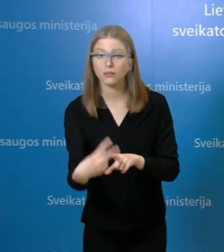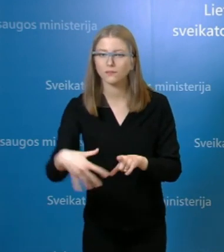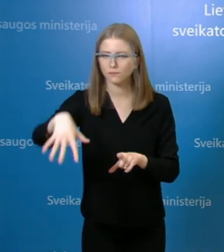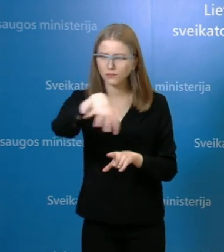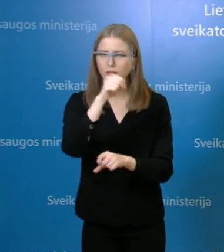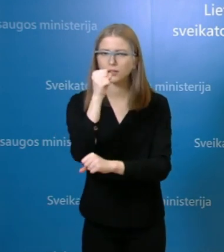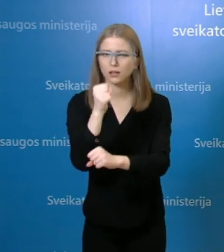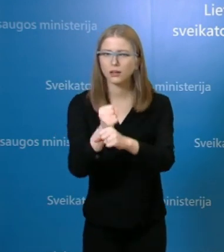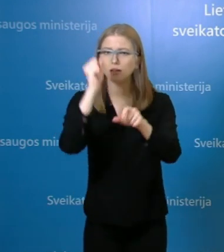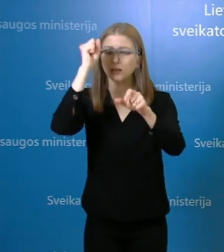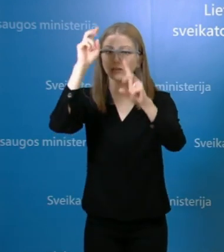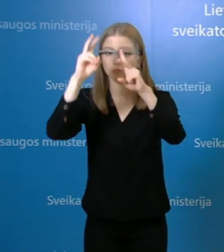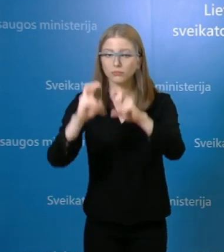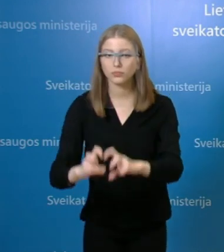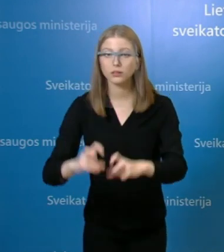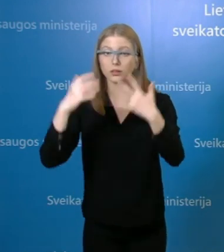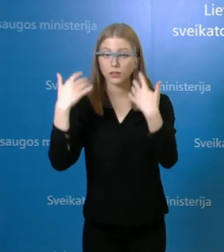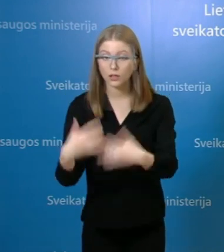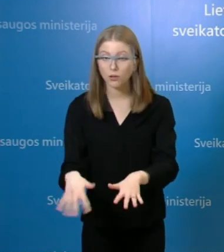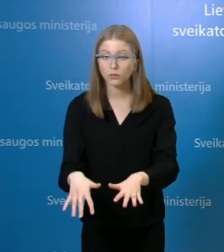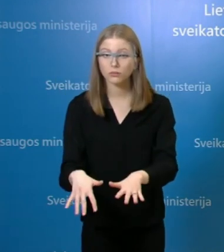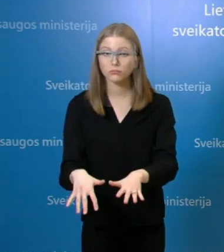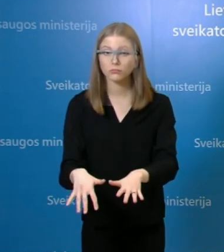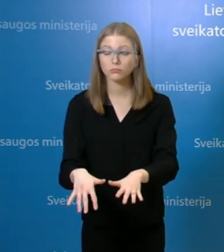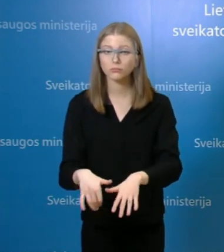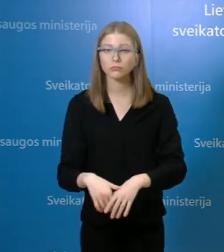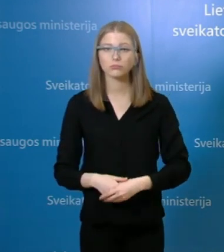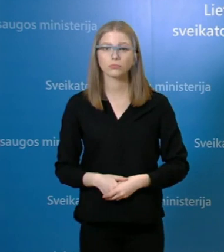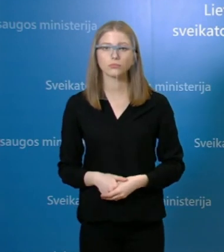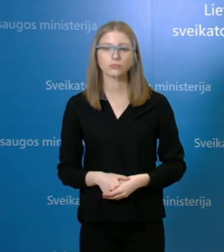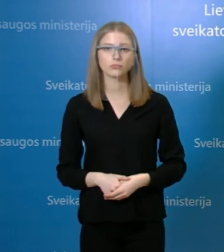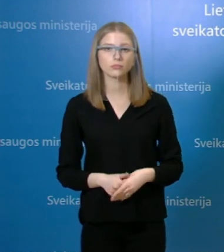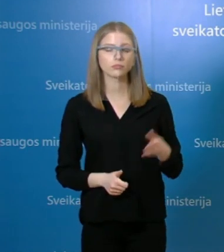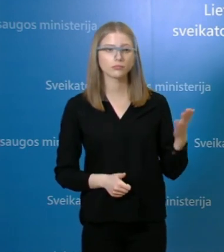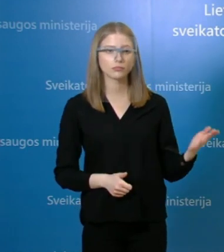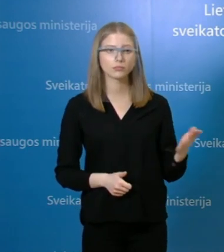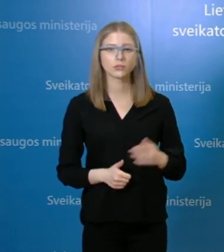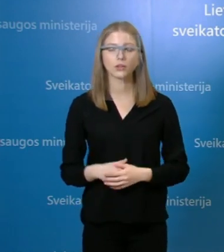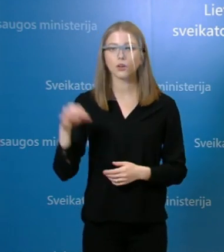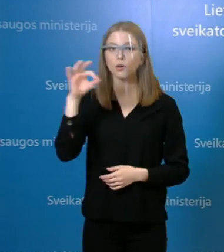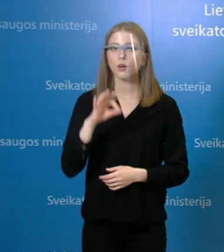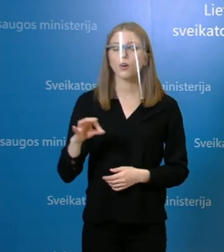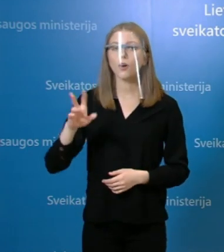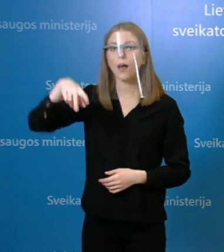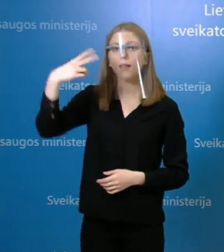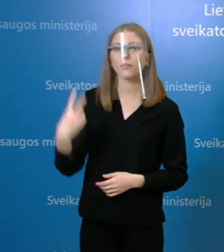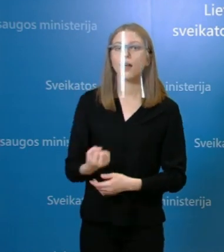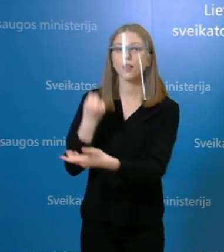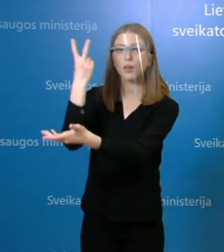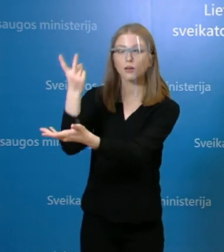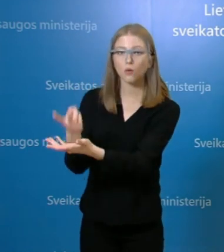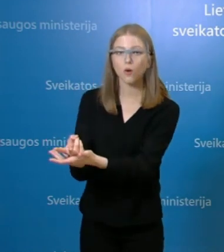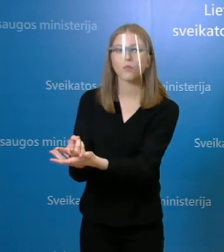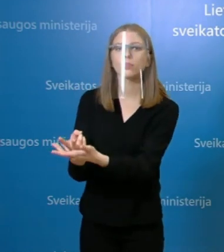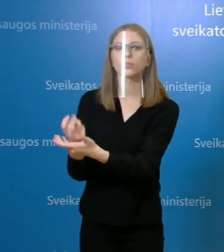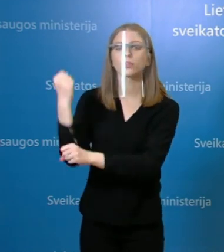darbuotojai, pacientai ir na, jau ten ta situacija stabilizavosi. Na, tai iš tikrųjų dėl Vilniaus miesto klinikinės ligoninės darbuotojų